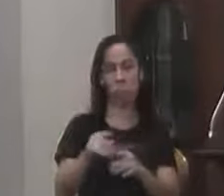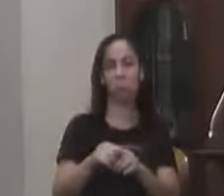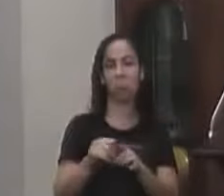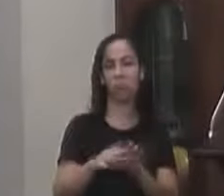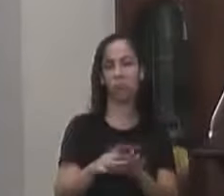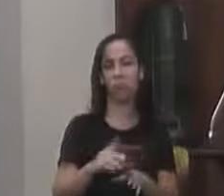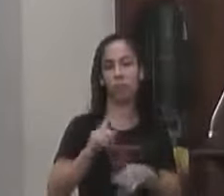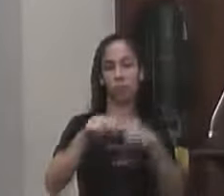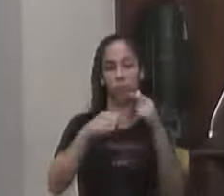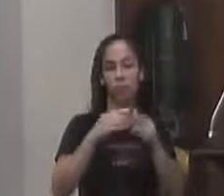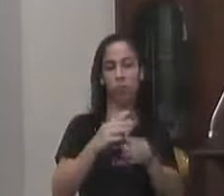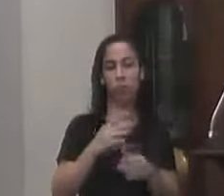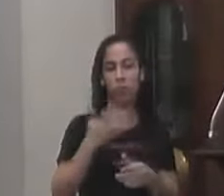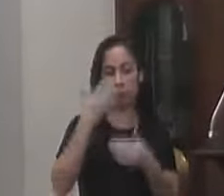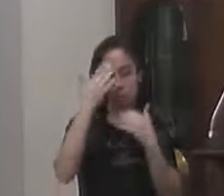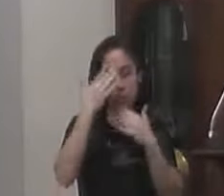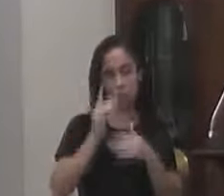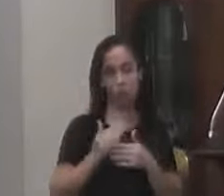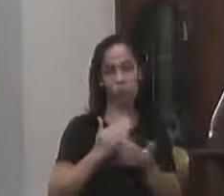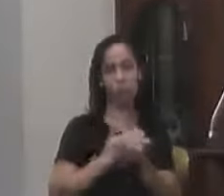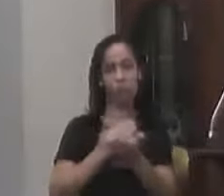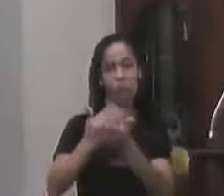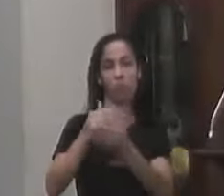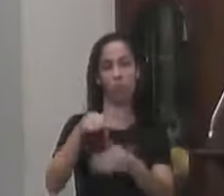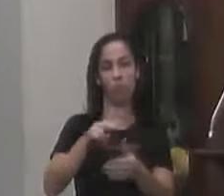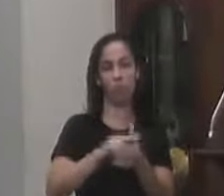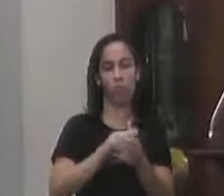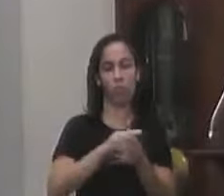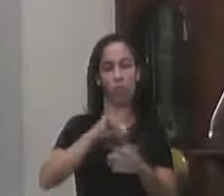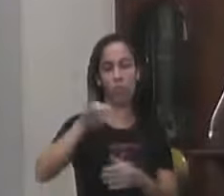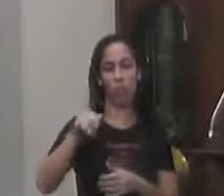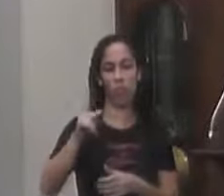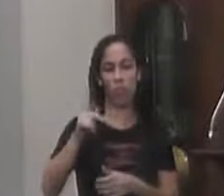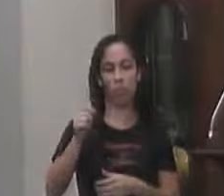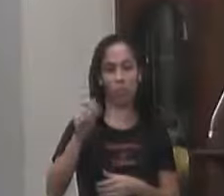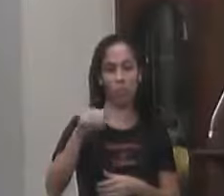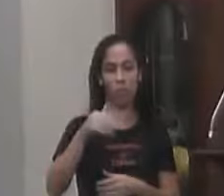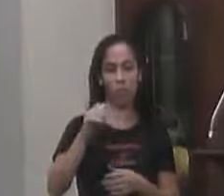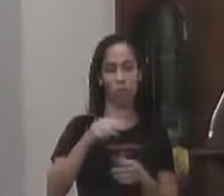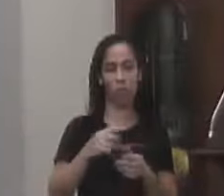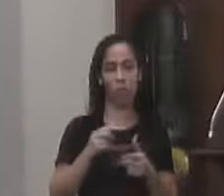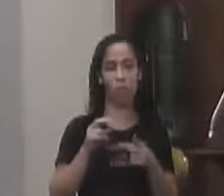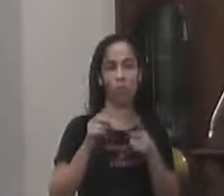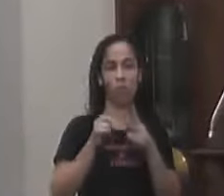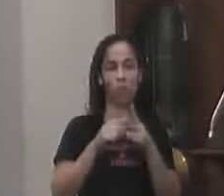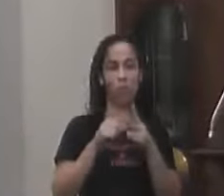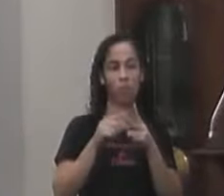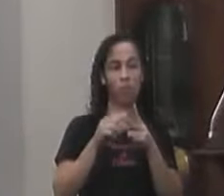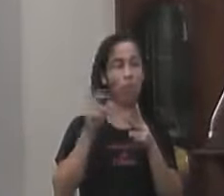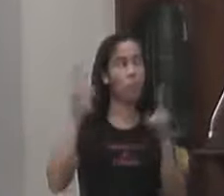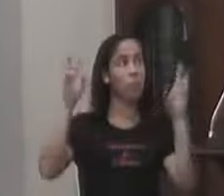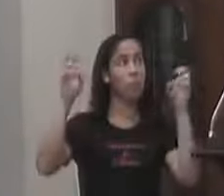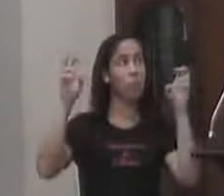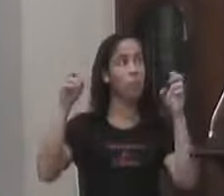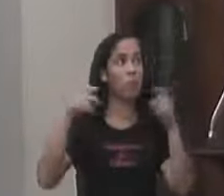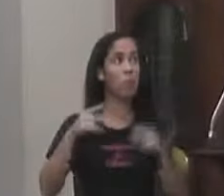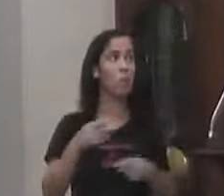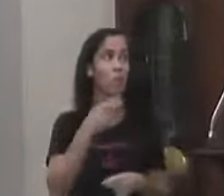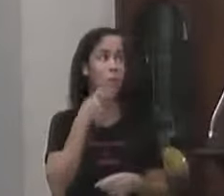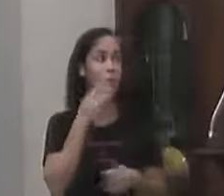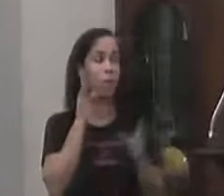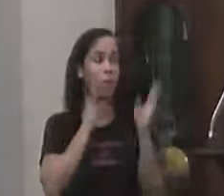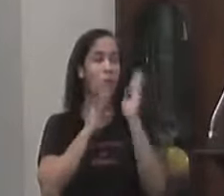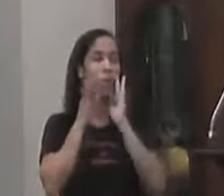acho Que dali vão sair Muitos frutos Para Valença Juparaná E toda a região Um segundo assunto Pedro Que você tocou Aqui a relação Ao